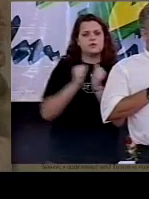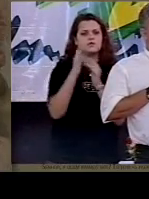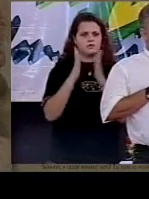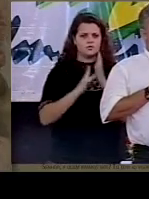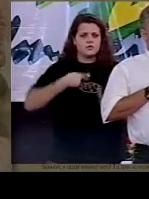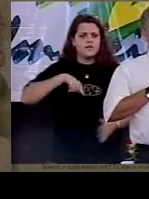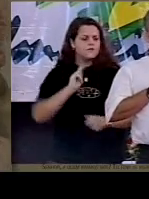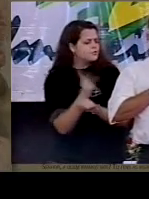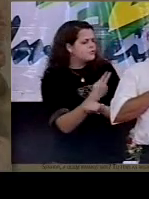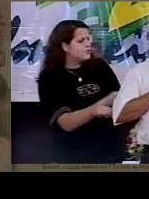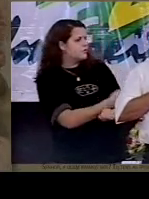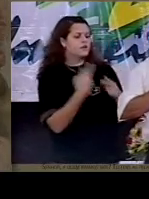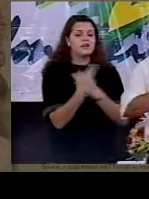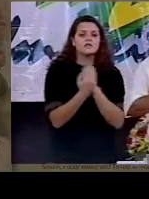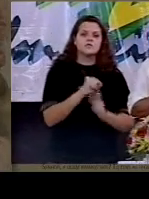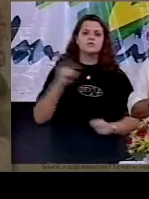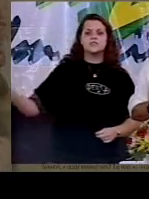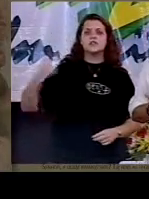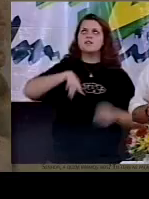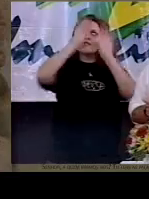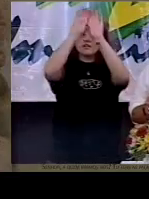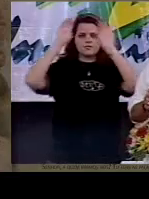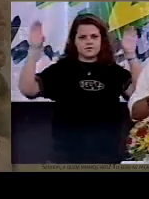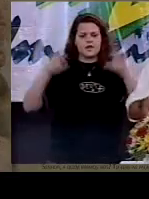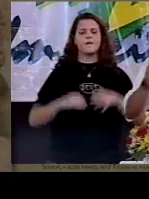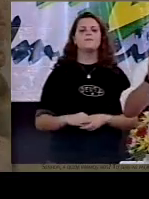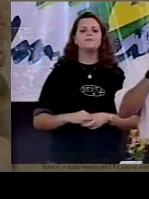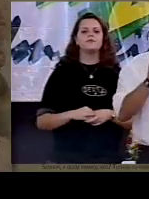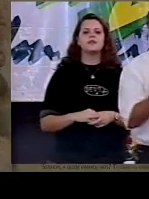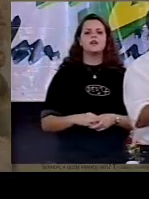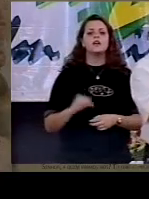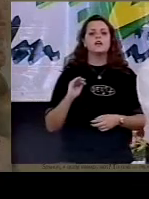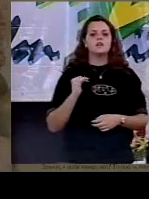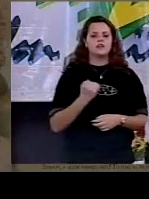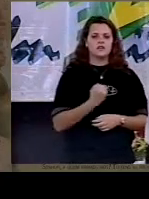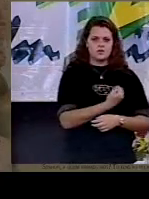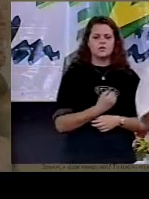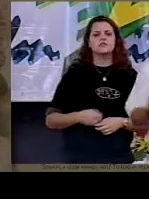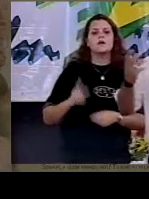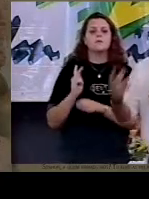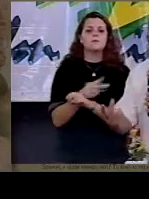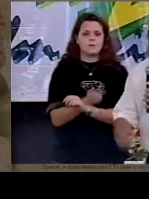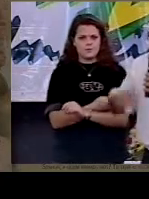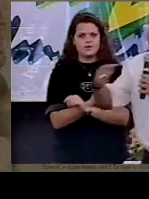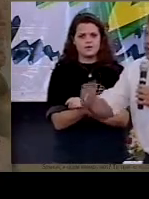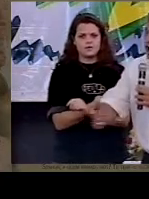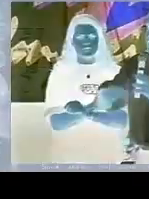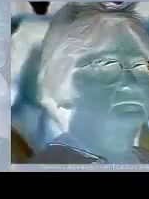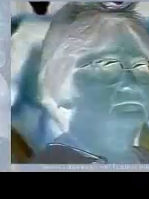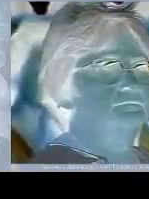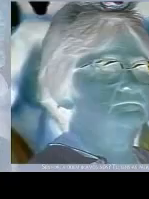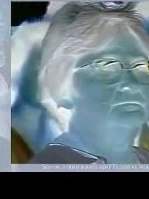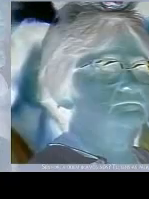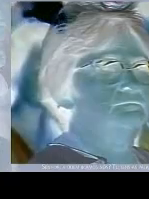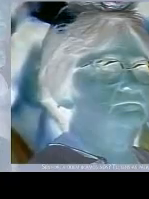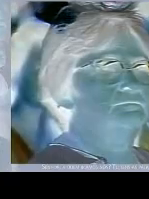e na medida em que nós vamos buscando essas coisas do alto, na medida em que nós vamos buscando construir a paz nós